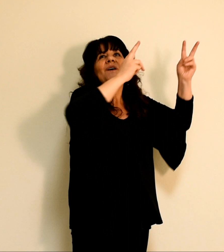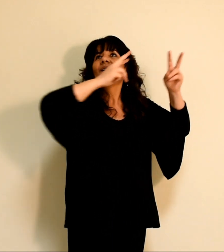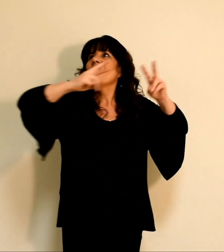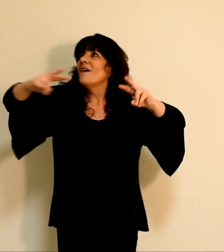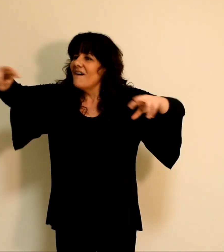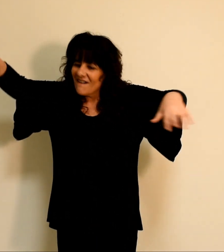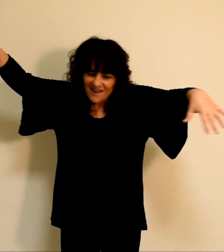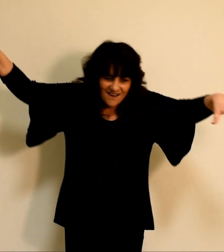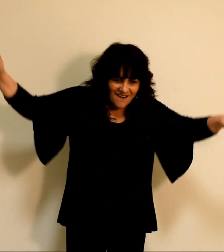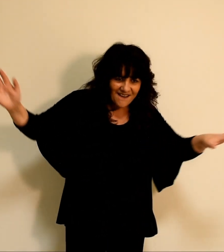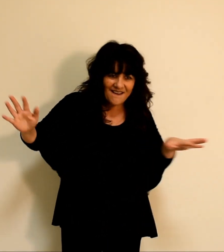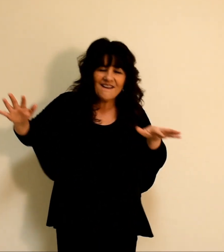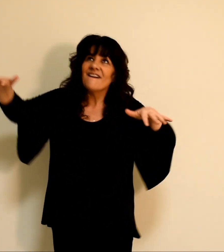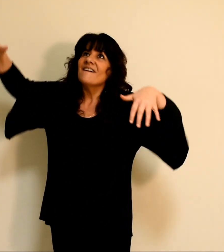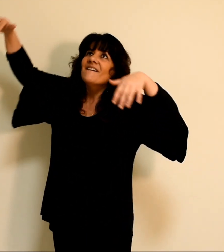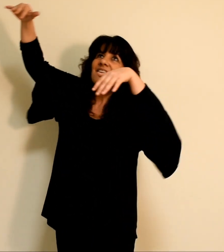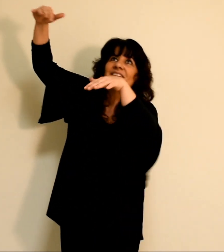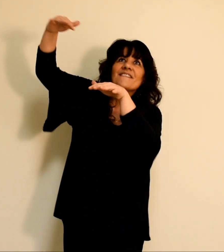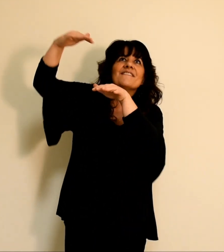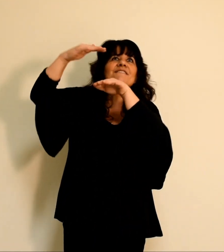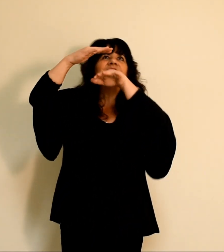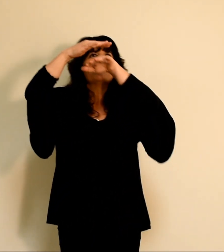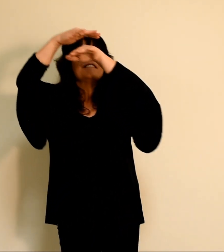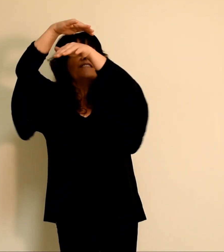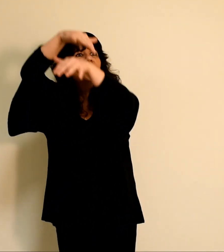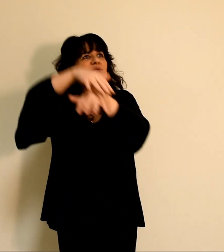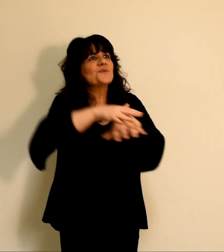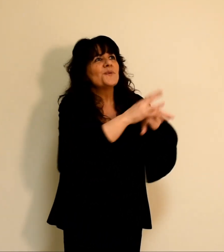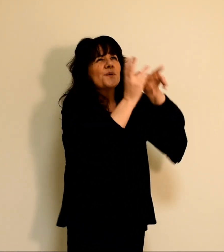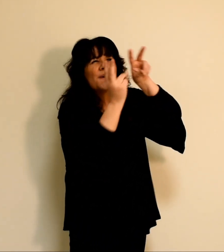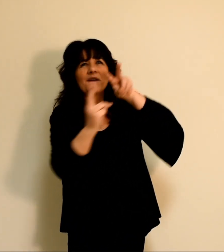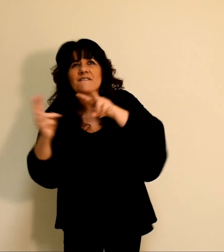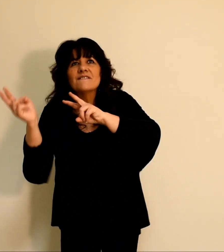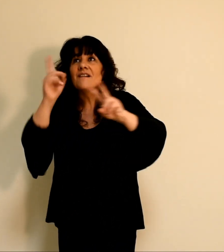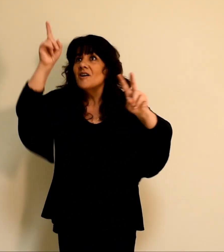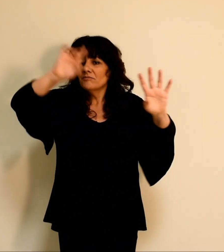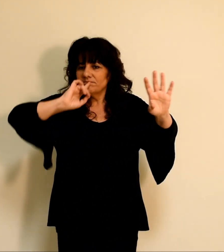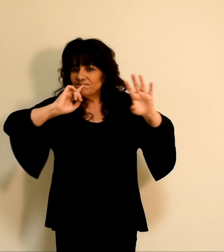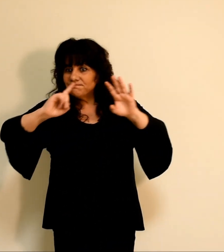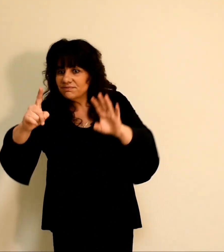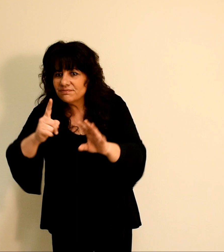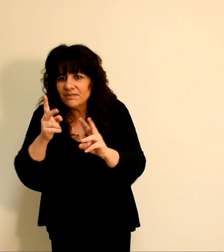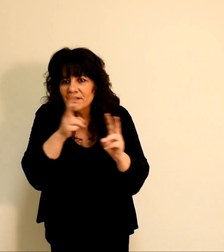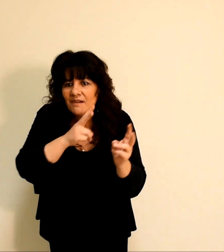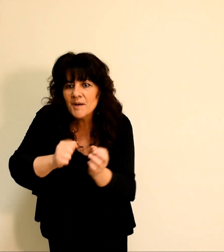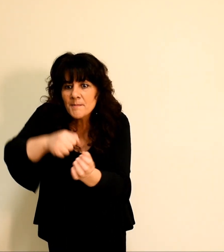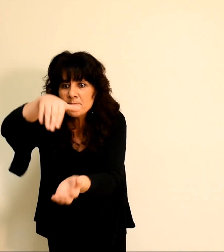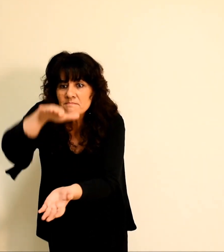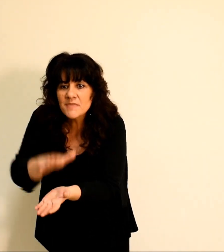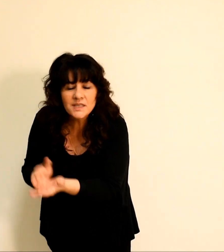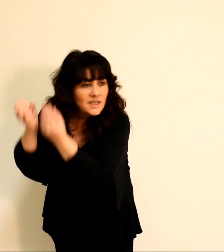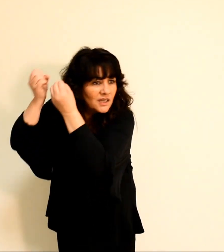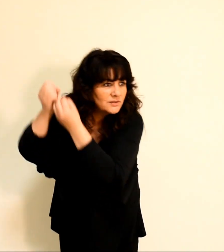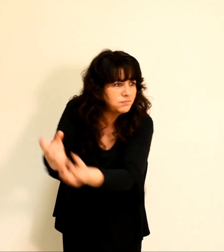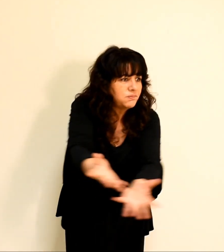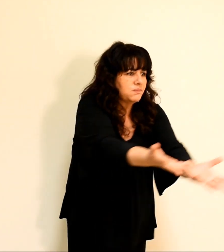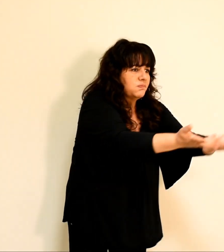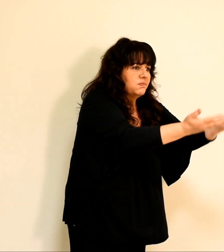tu prends les vents pour messager, pour serviteur les flammes des